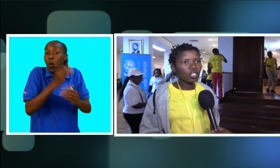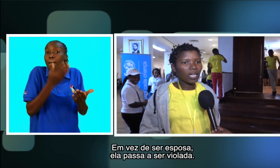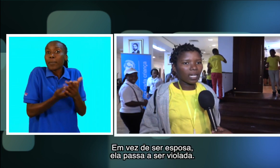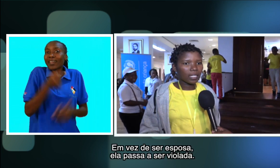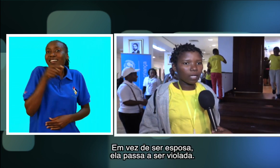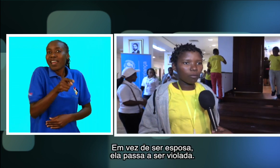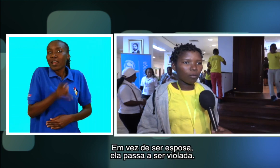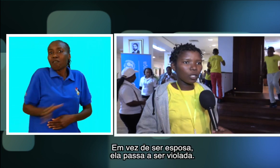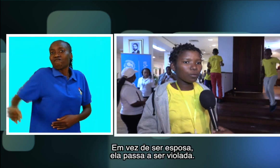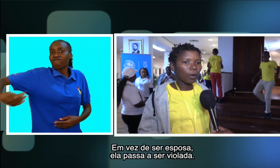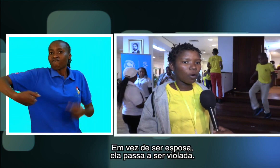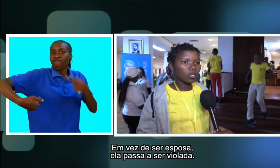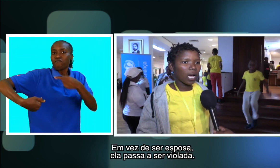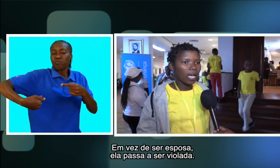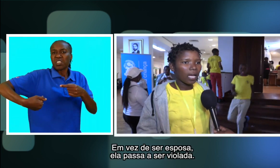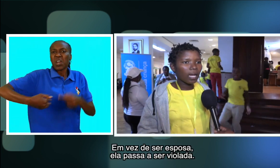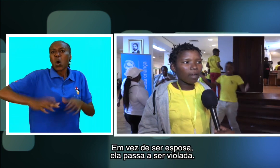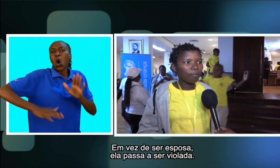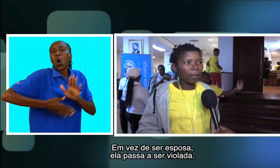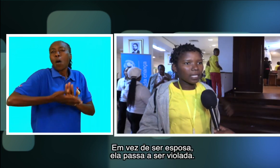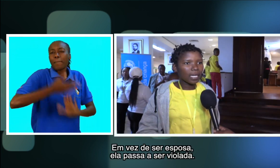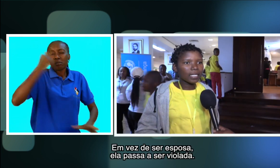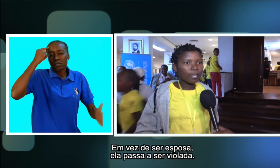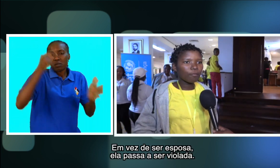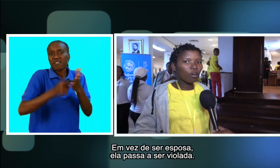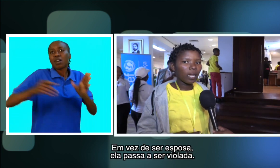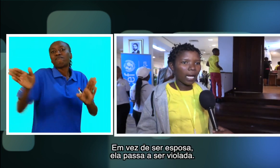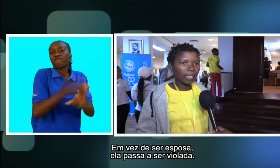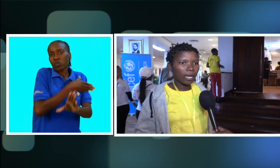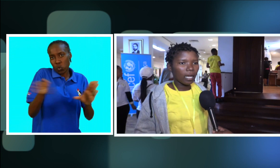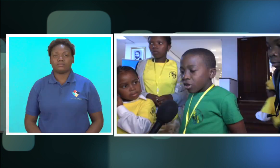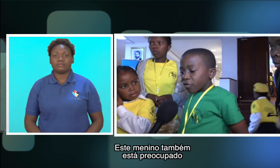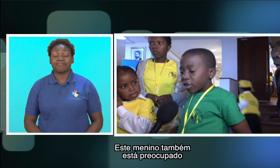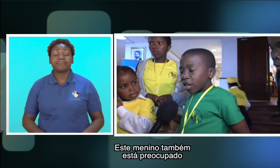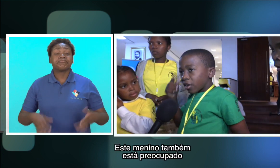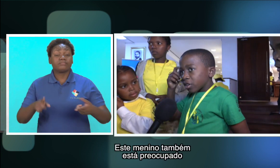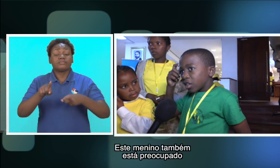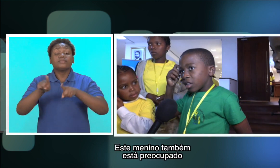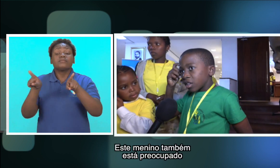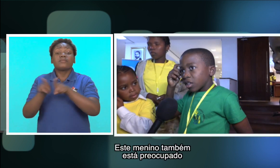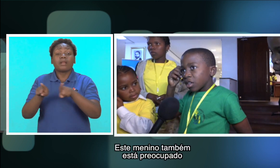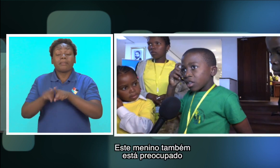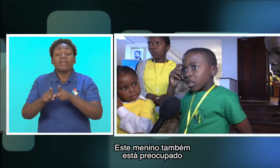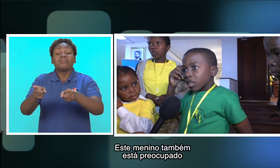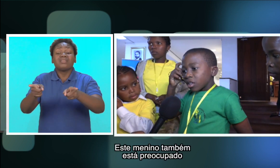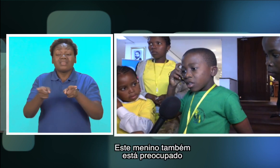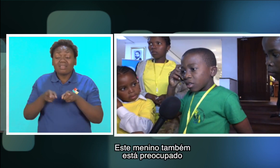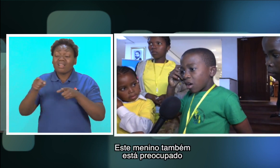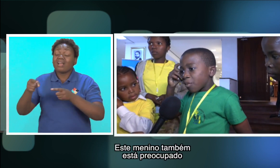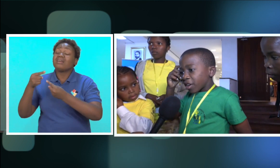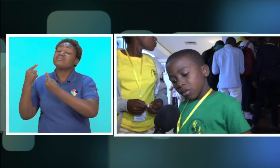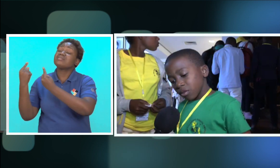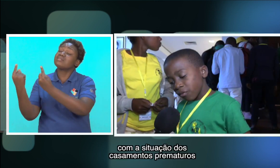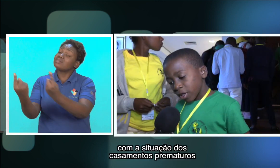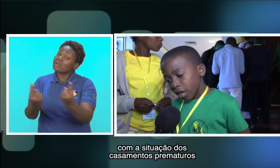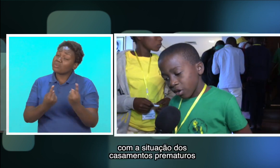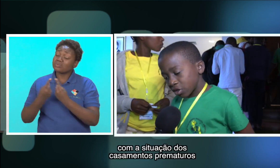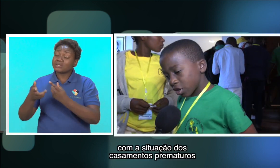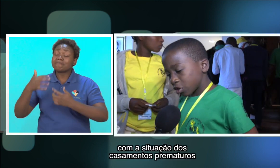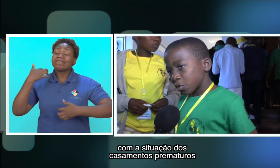de ela ser esposa, ela passa a ser violada. Este menino também está preocupado com a situação dos